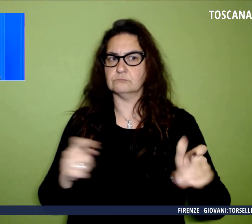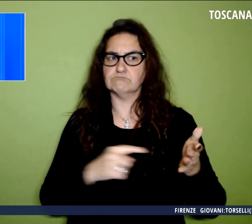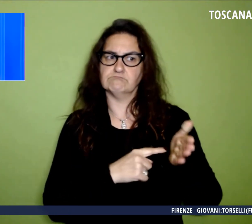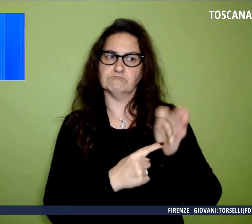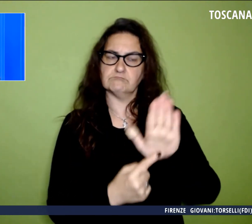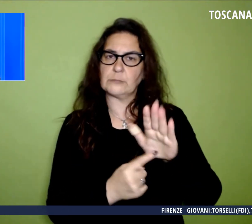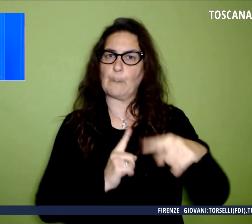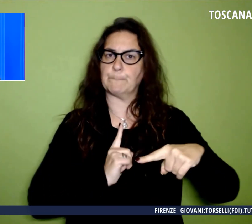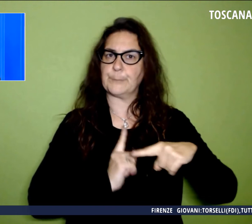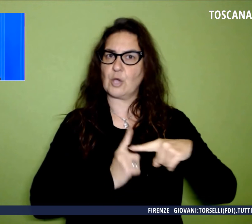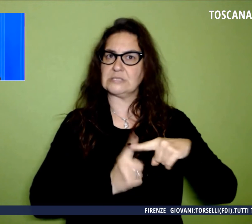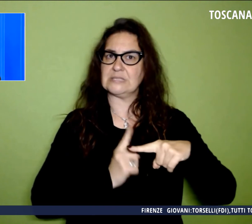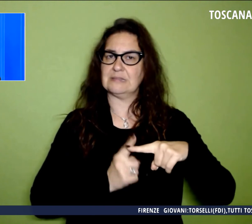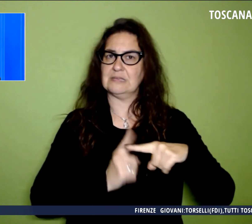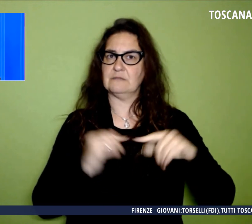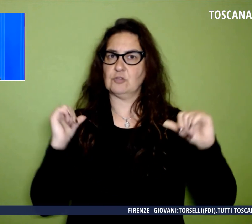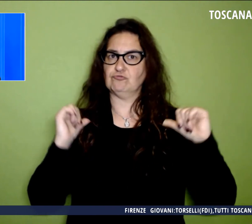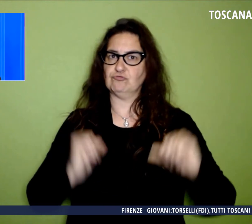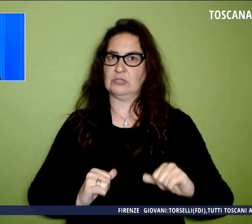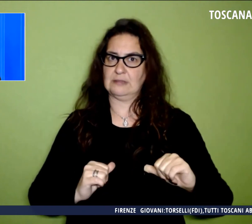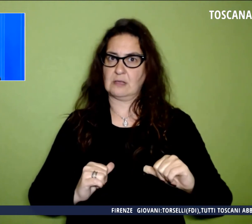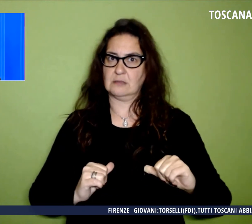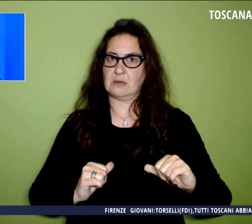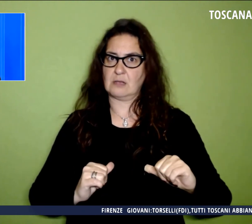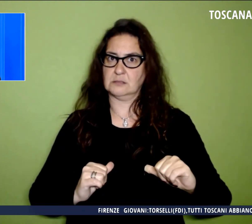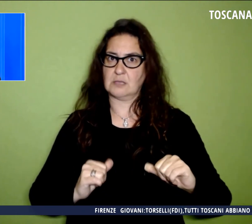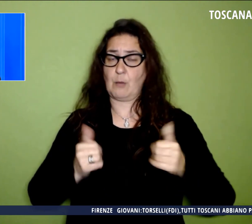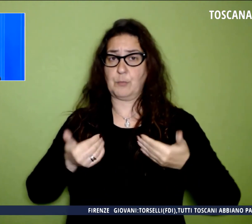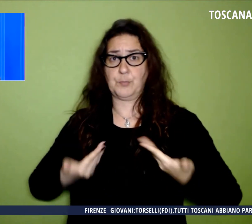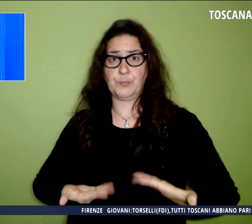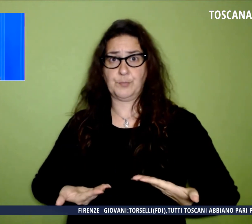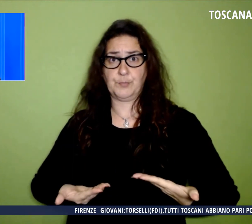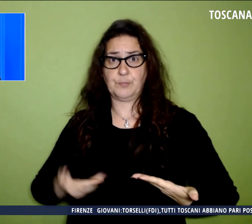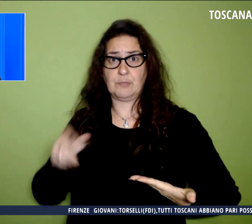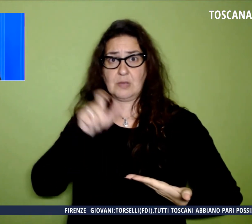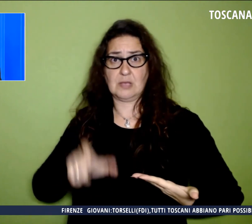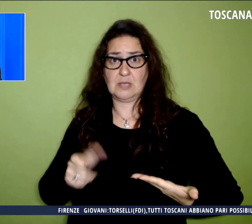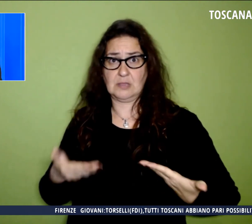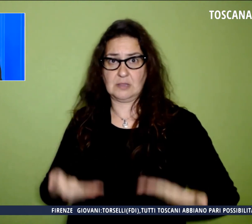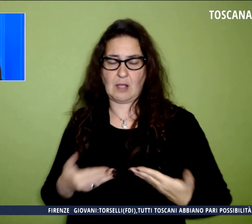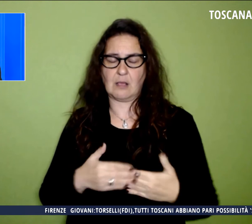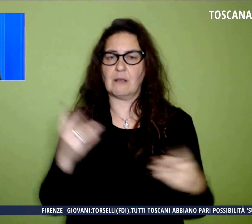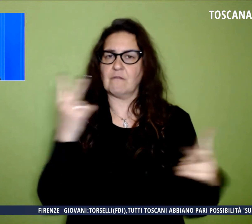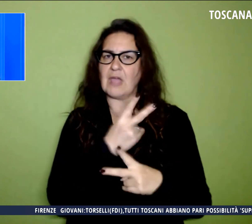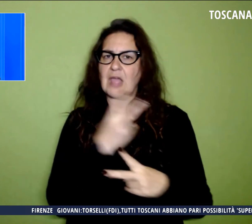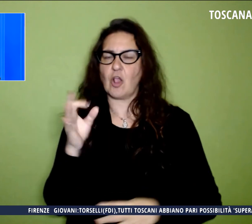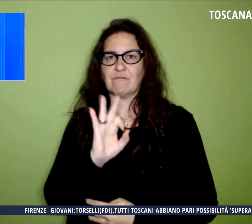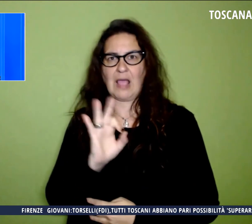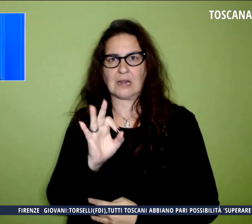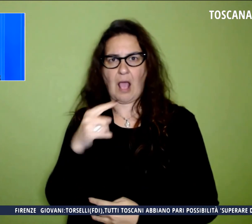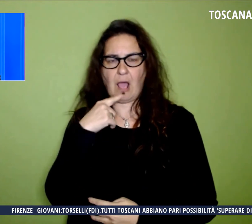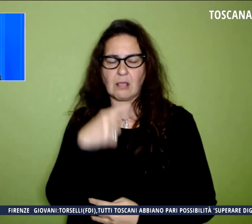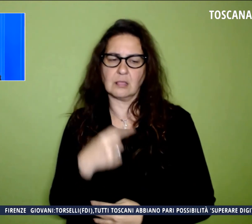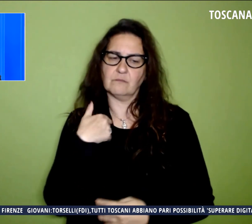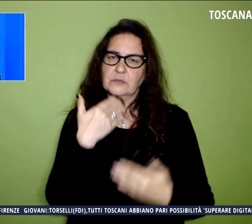di cittadinanza nel presente del nostro Paese. Naturalmente la Ferragni ha ringraziato ampiamente, ha